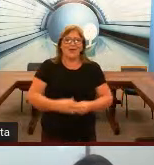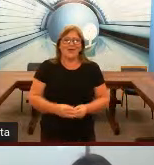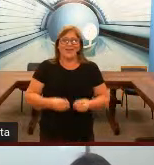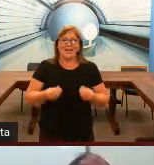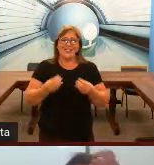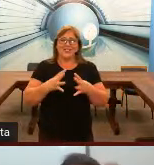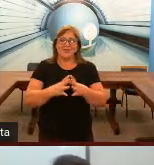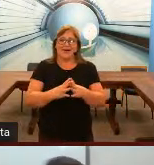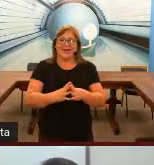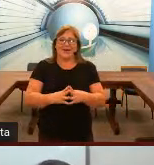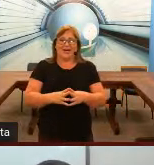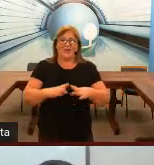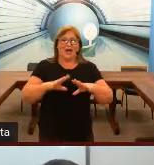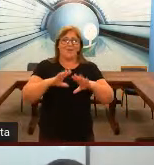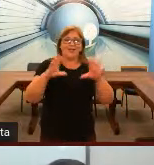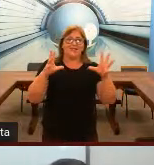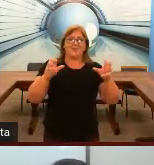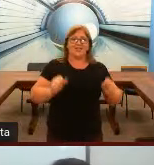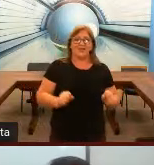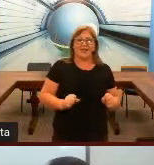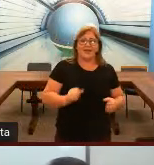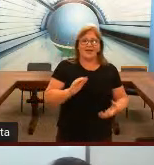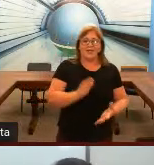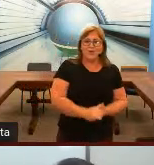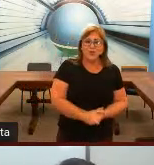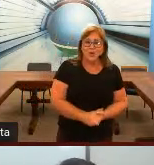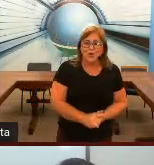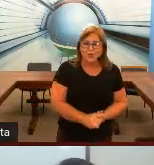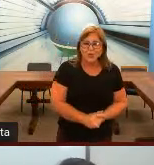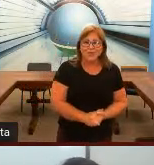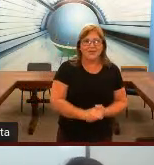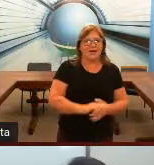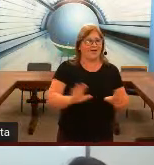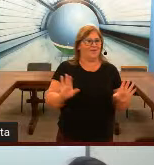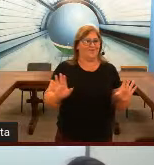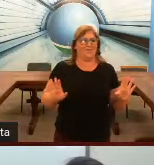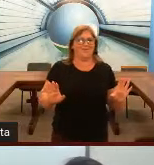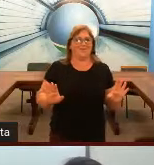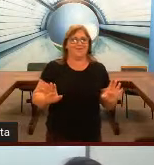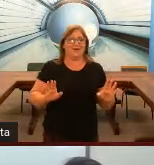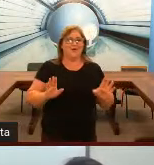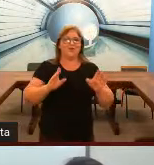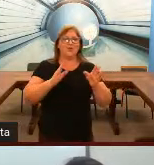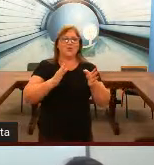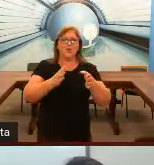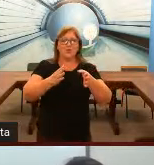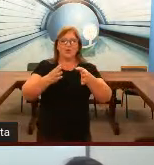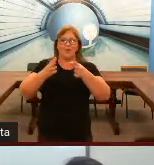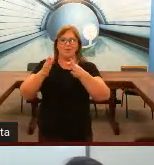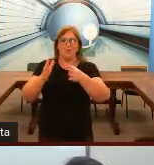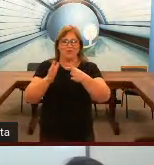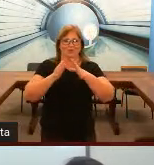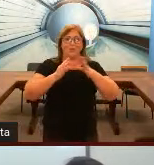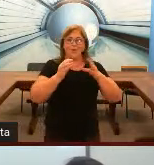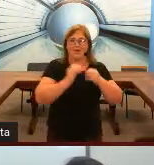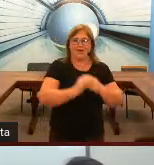O que a gente fala? A maioria das pessoas fala, o surdo, mudo? Não. O surdo não é mudo. Por quê?